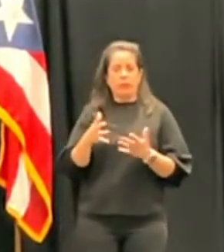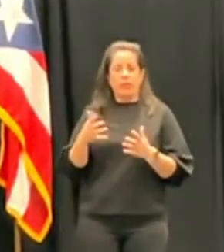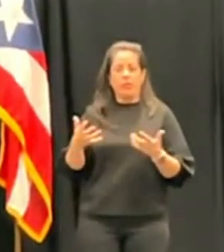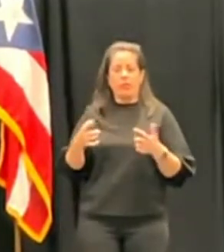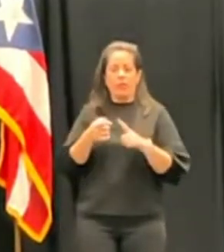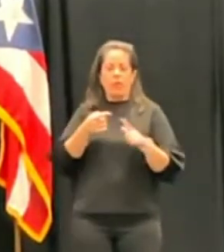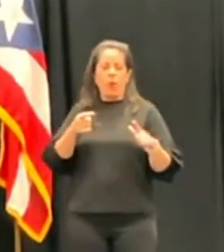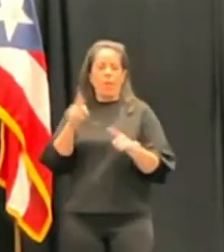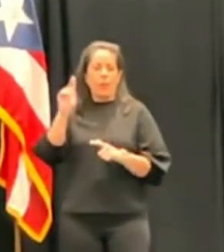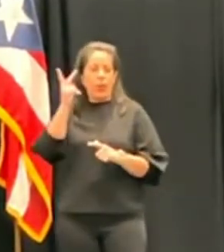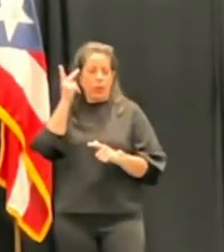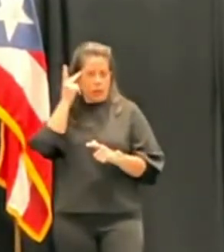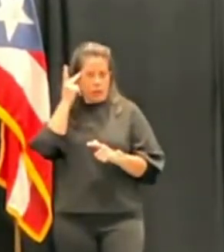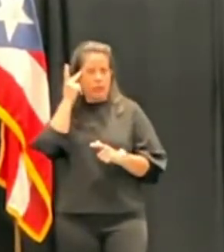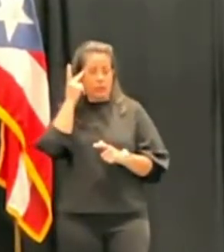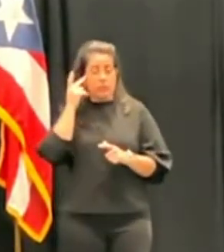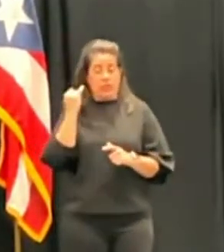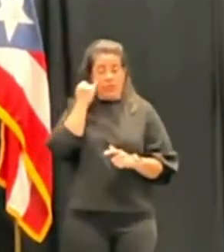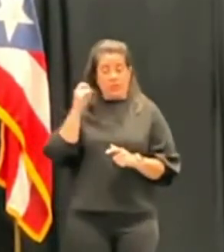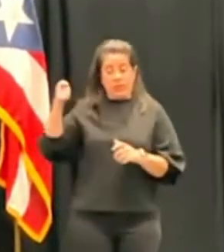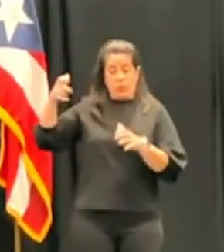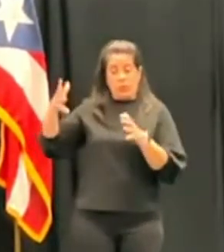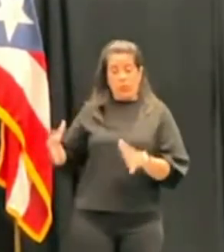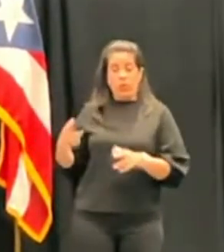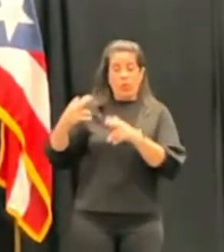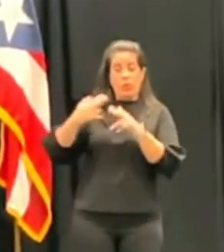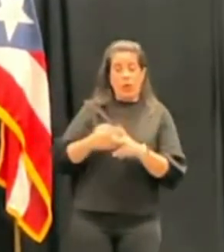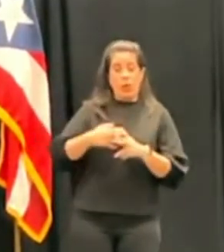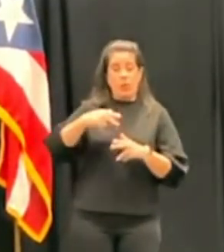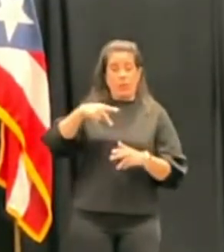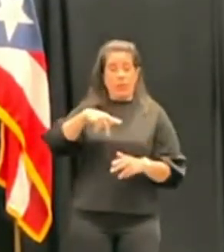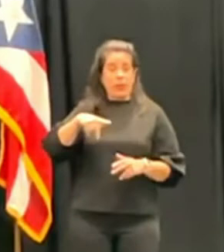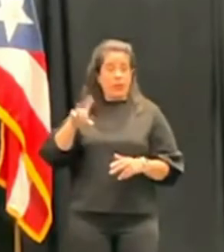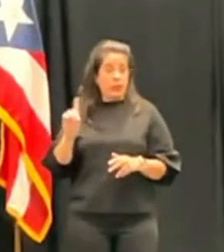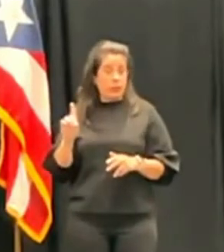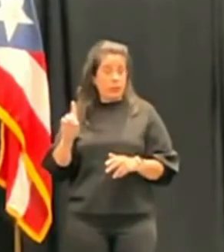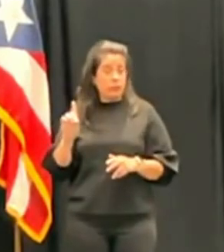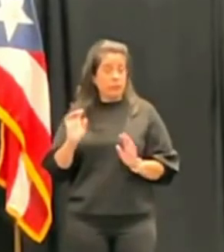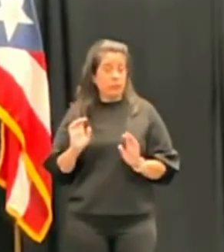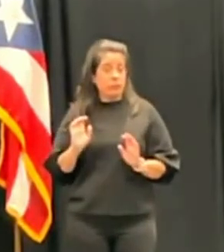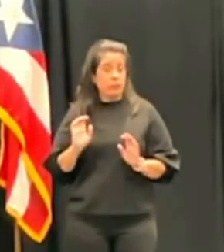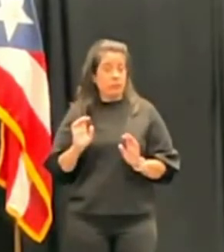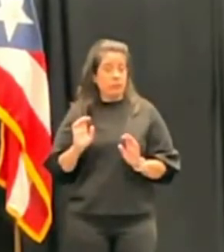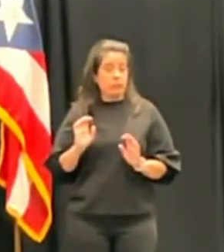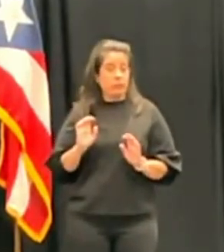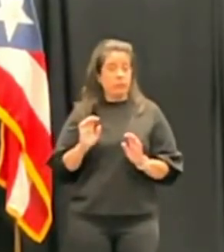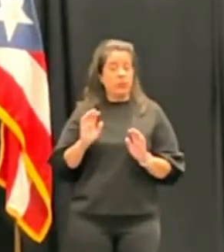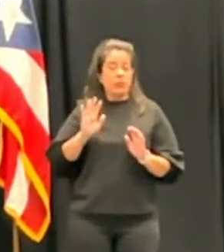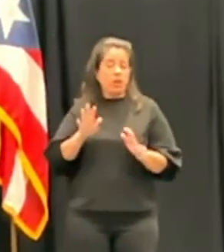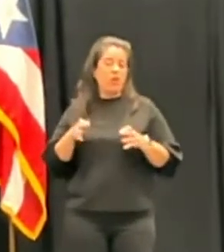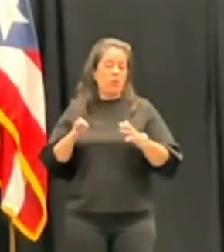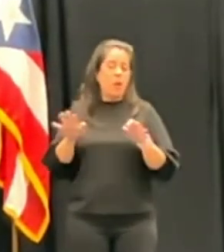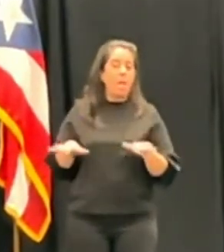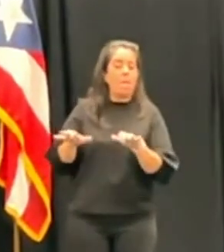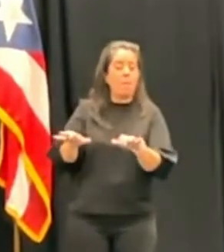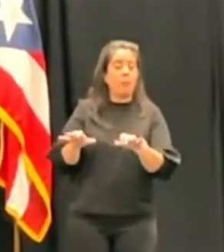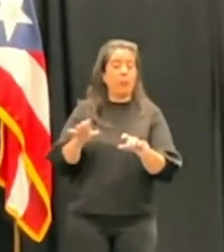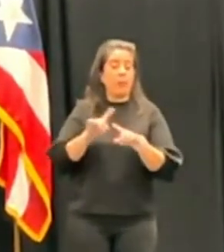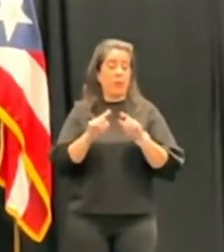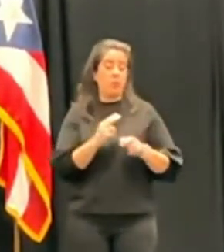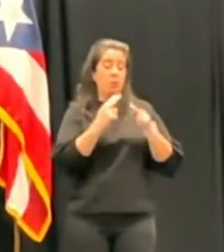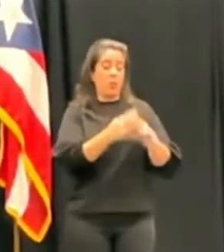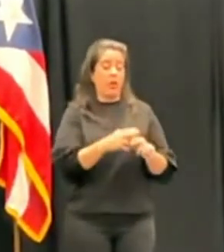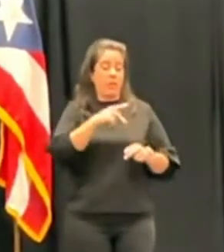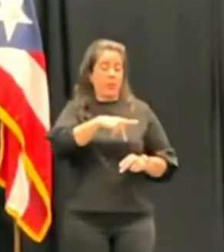partidistas. Si son jueces nombrados por administraciones populares, usualmente obran de una forma y si son designados por el PNP, de